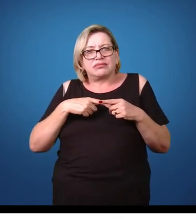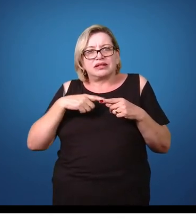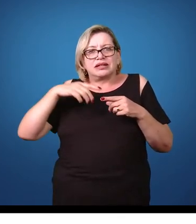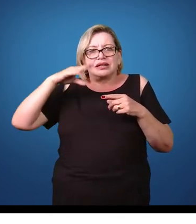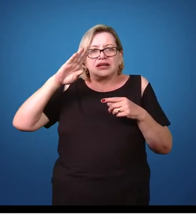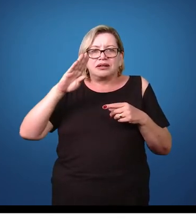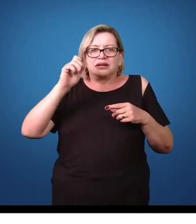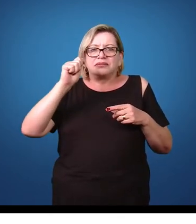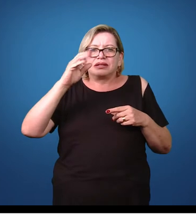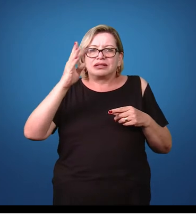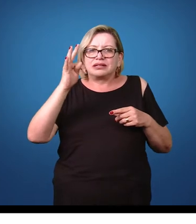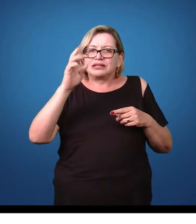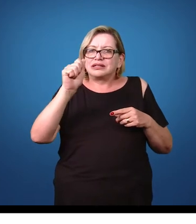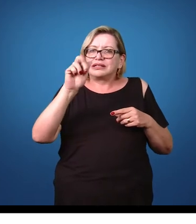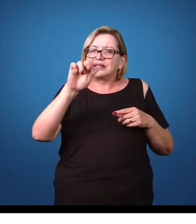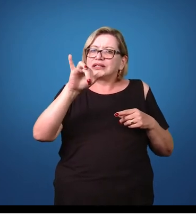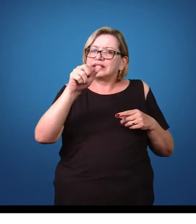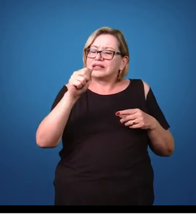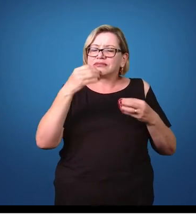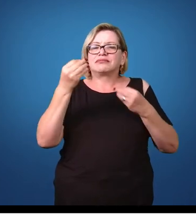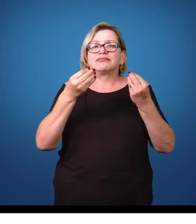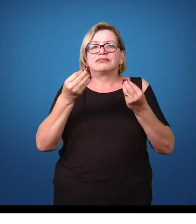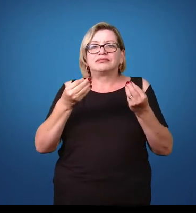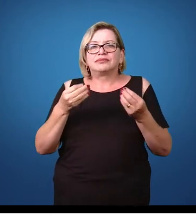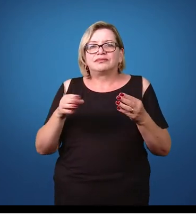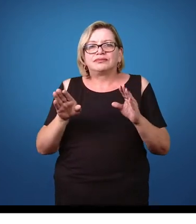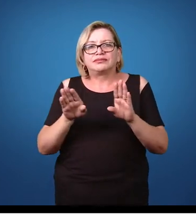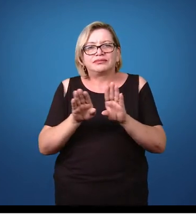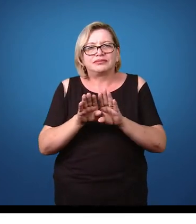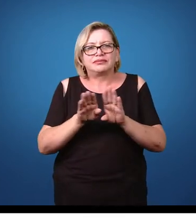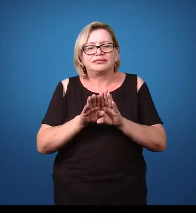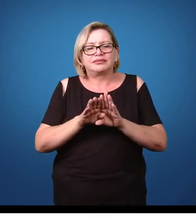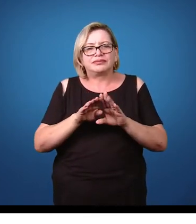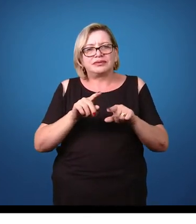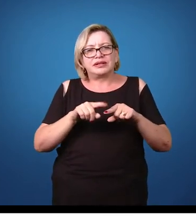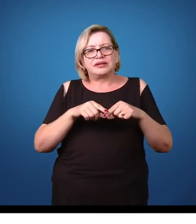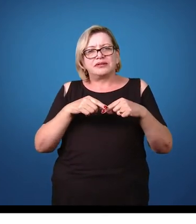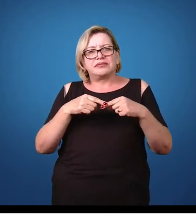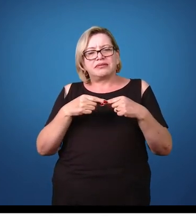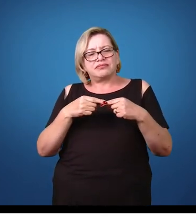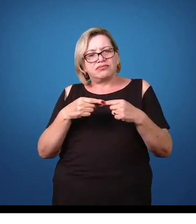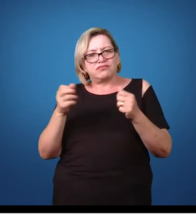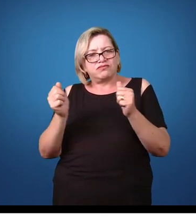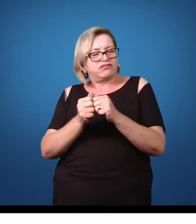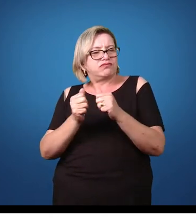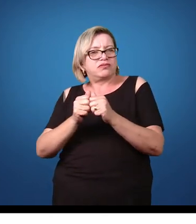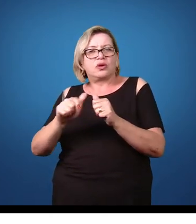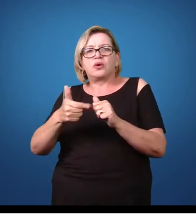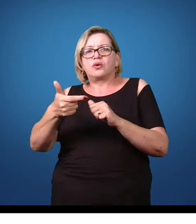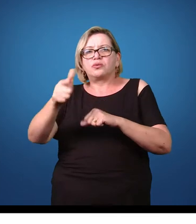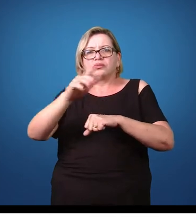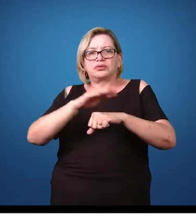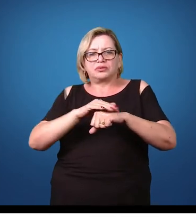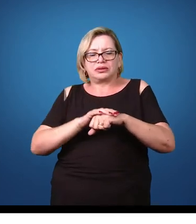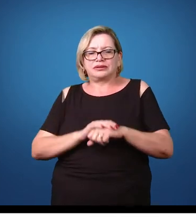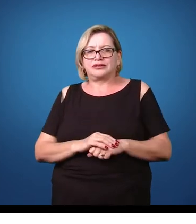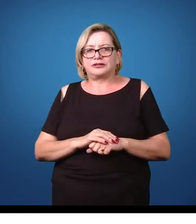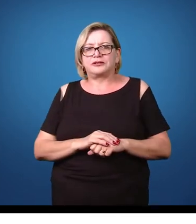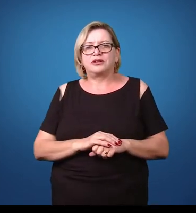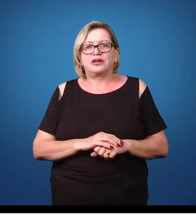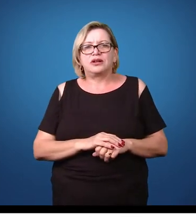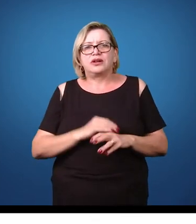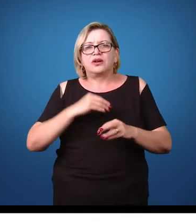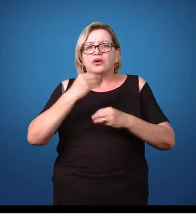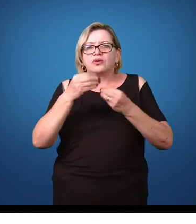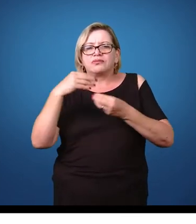processo inflamatório exagerado pela presença do ácaro, pela sua ação, mais infecções secundárias. Como se